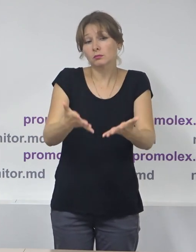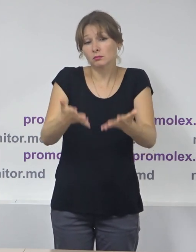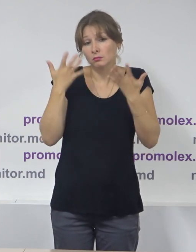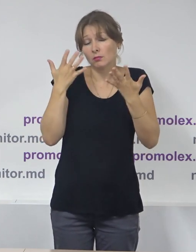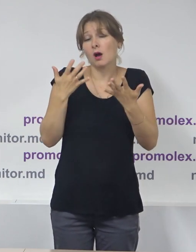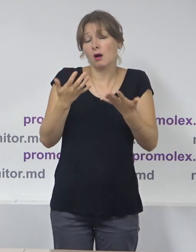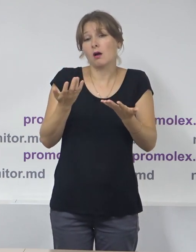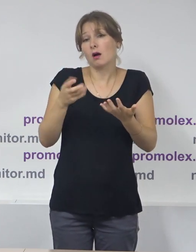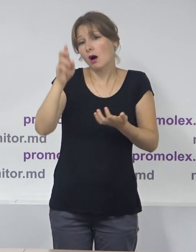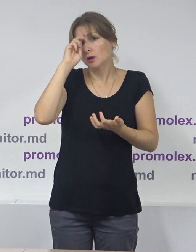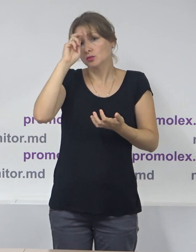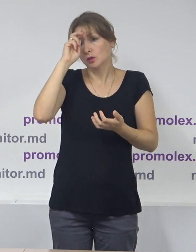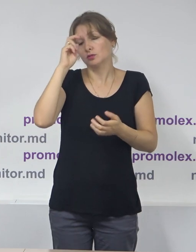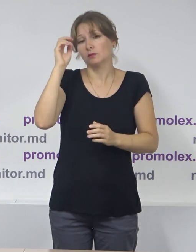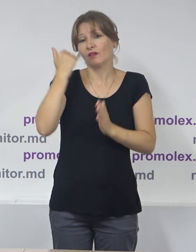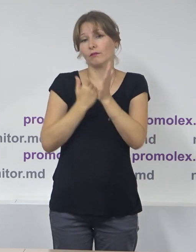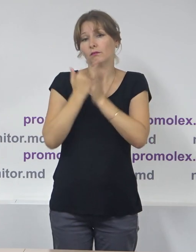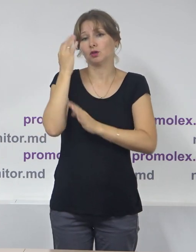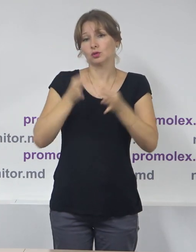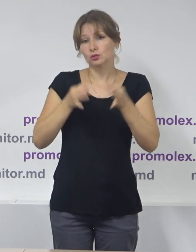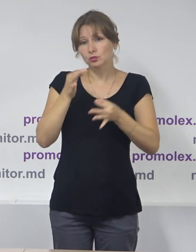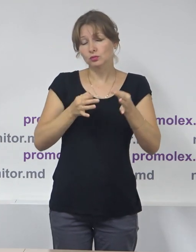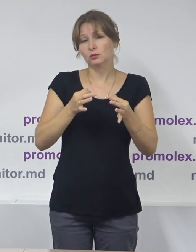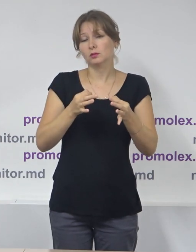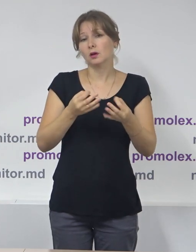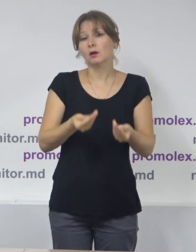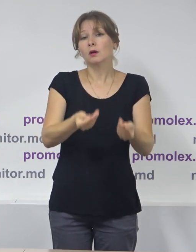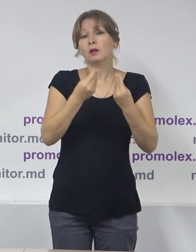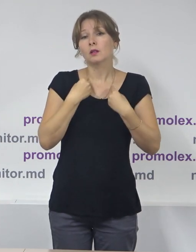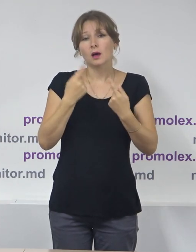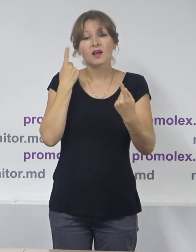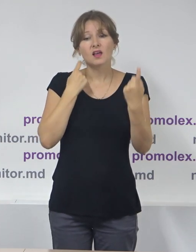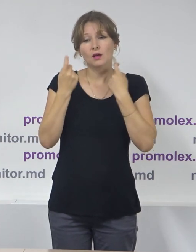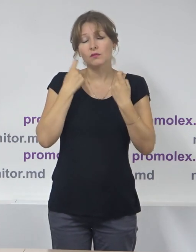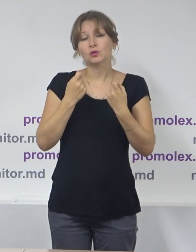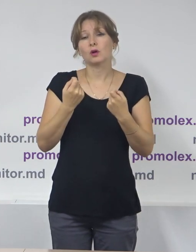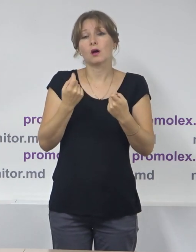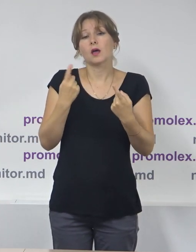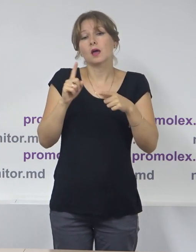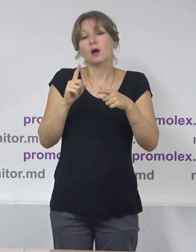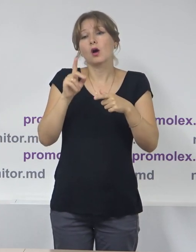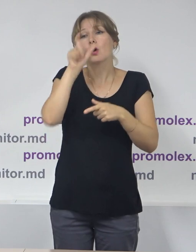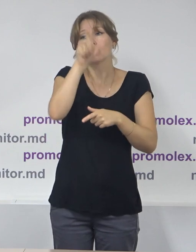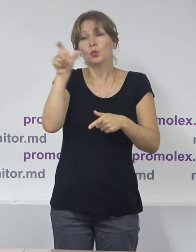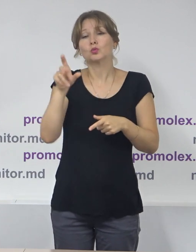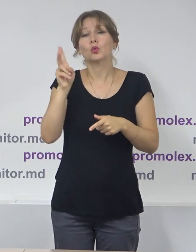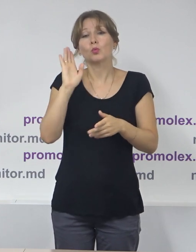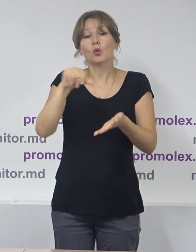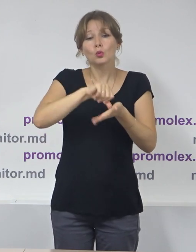să poată fi asigurate condiții pentru toți concurenții sau potențialii concurenți egale.